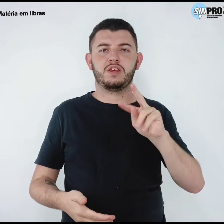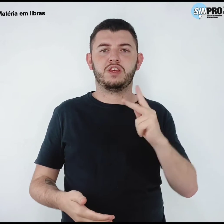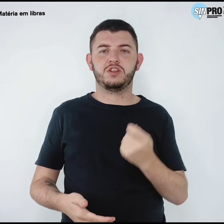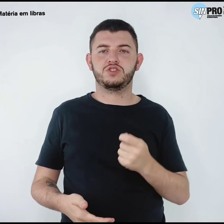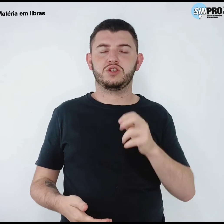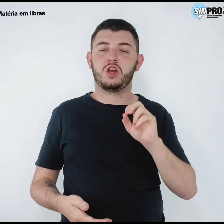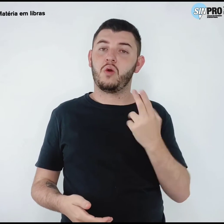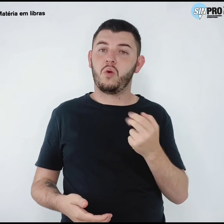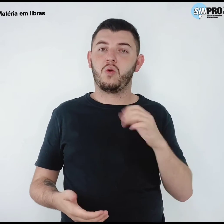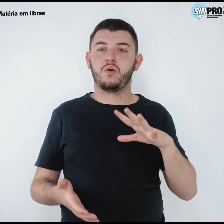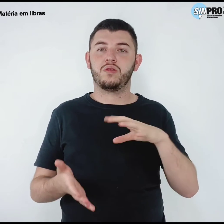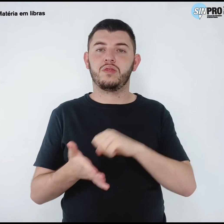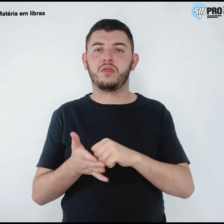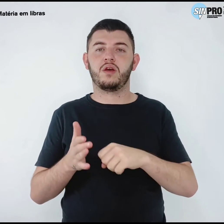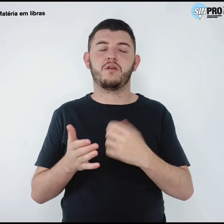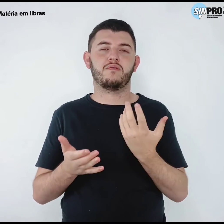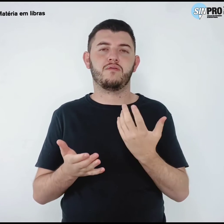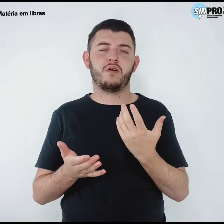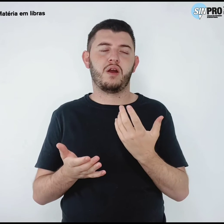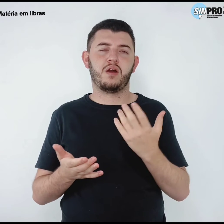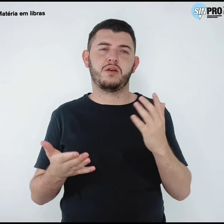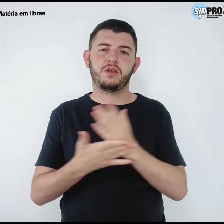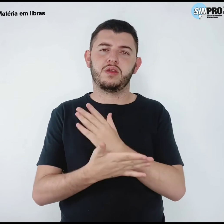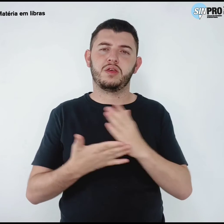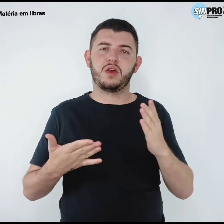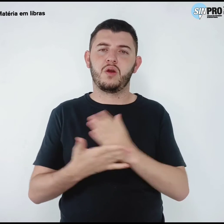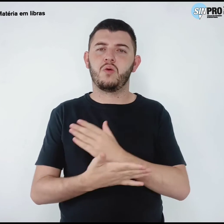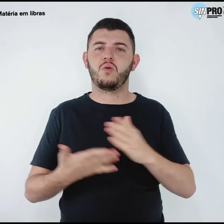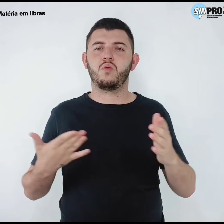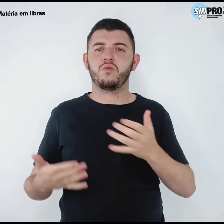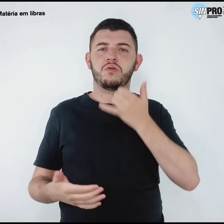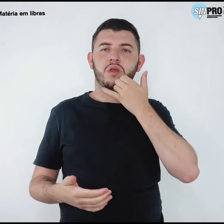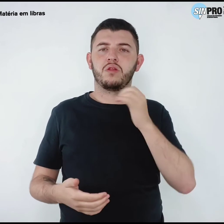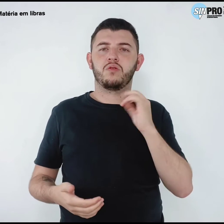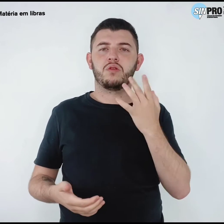até mesmo salvar algum dispositivo móvel.